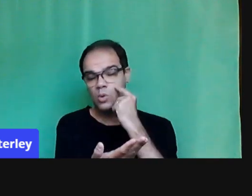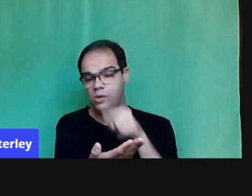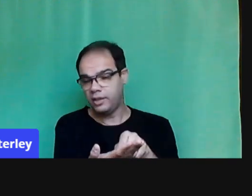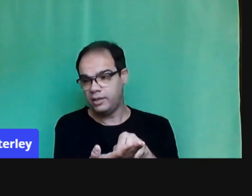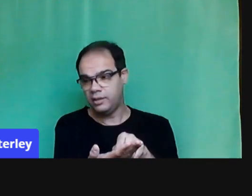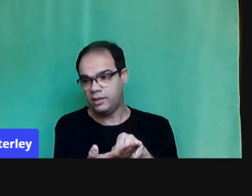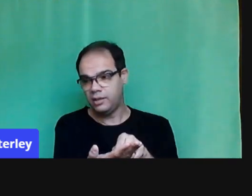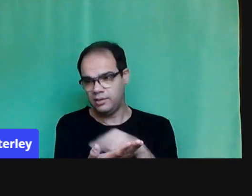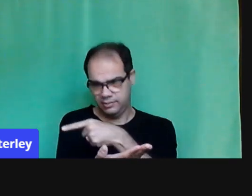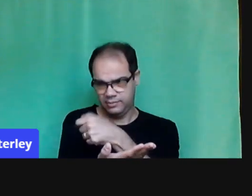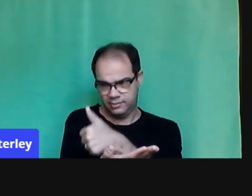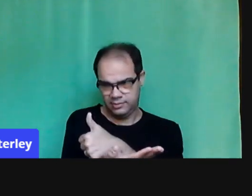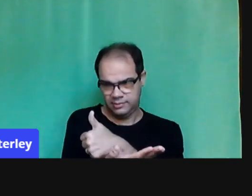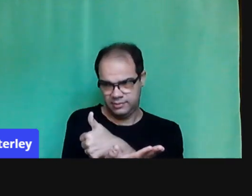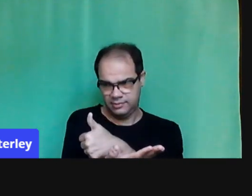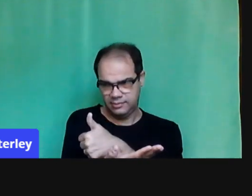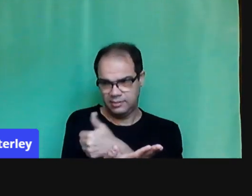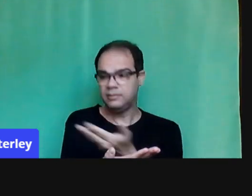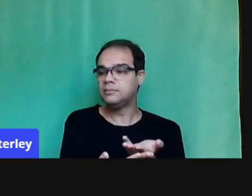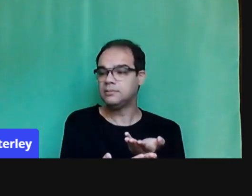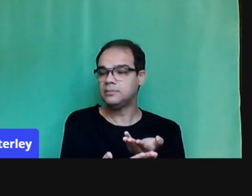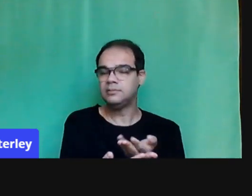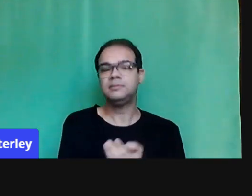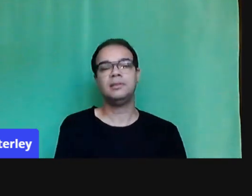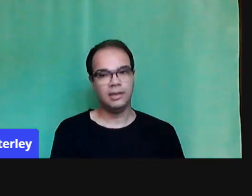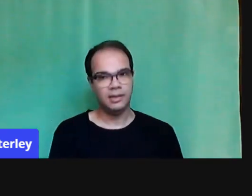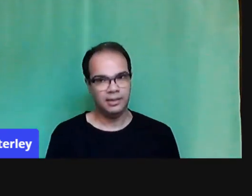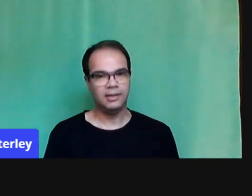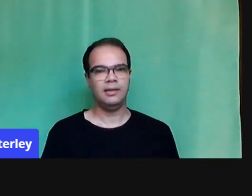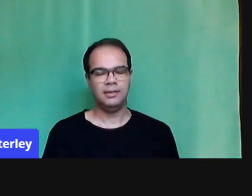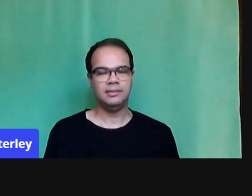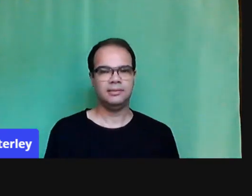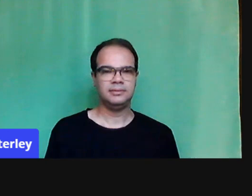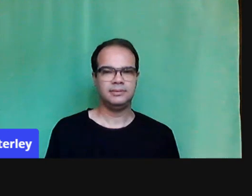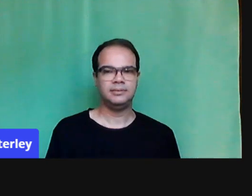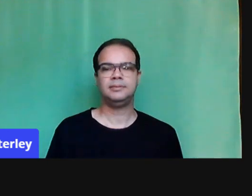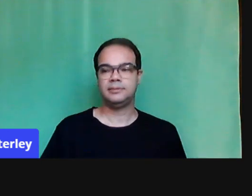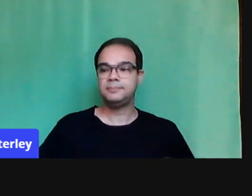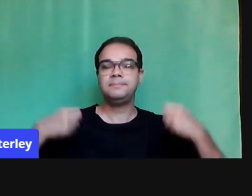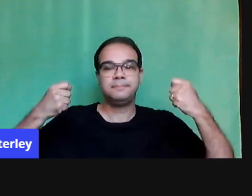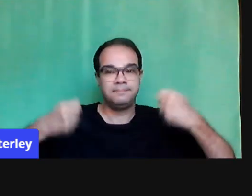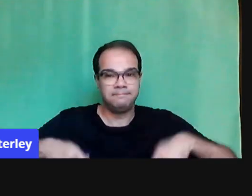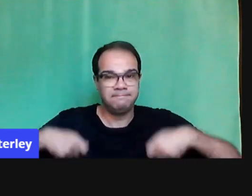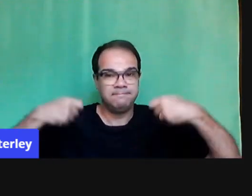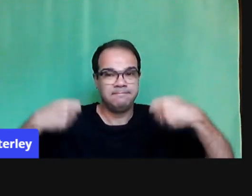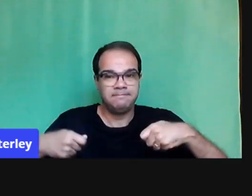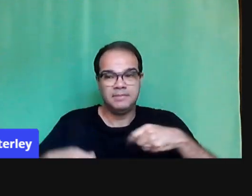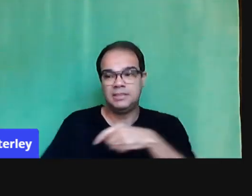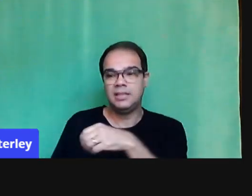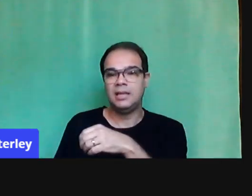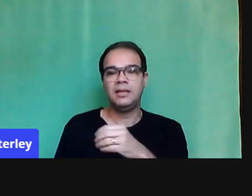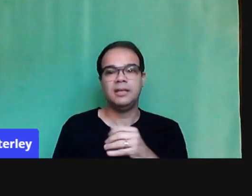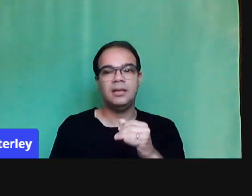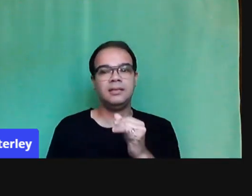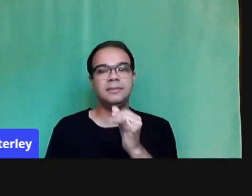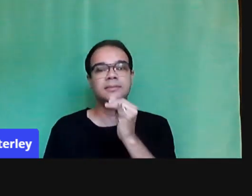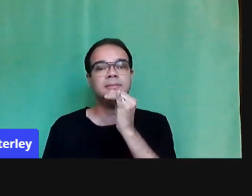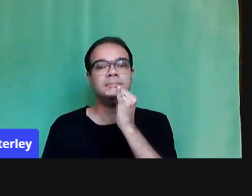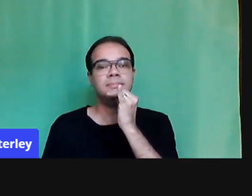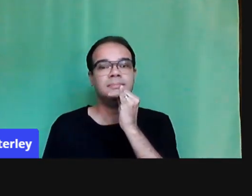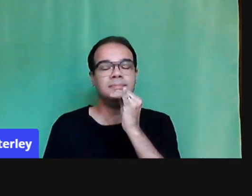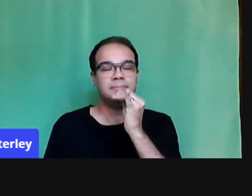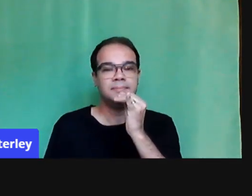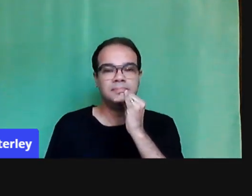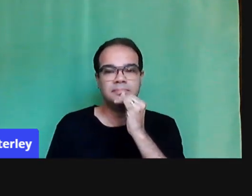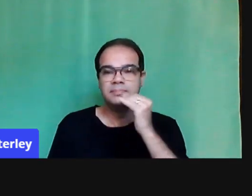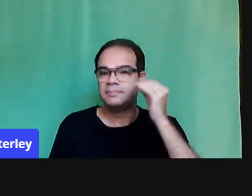eu preciso conceber que o sujeito se desenvolve a partir da vivência de experiências. Eu preciso. Então,